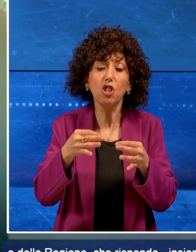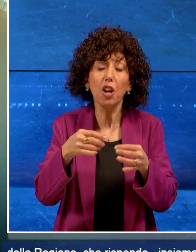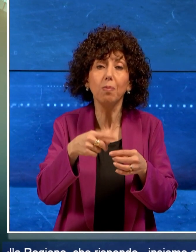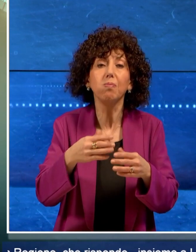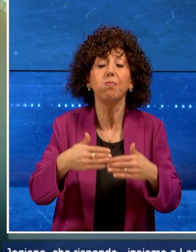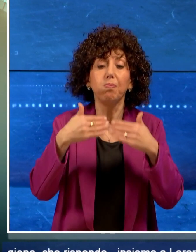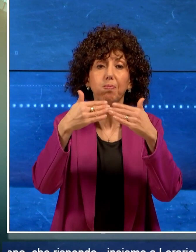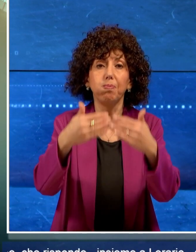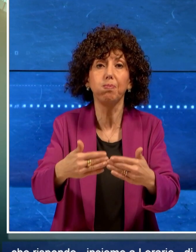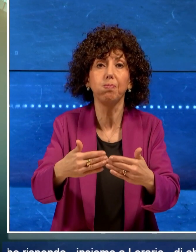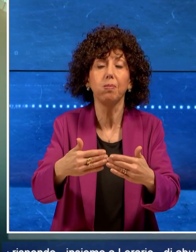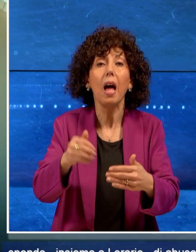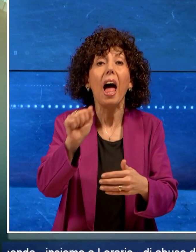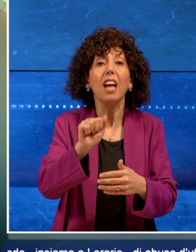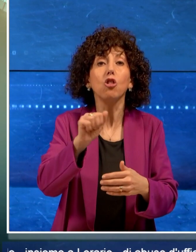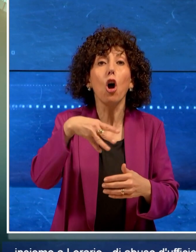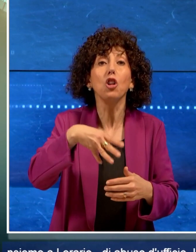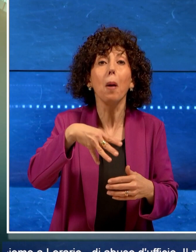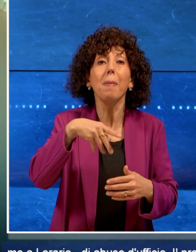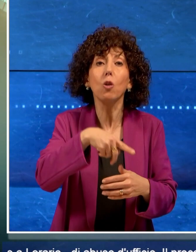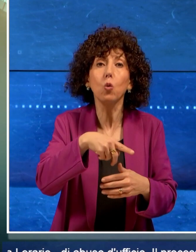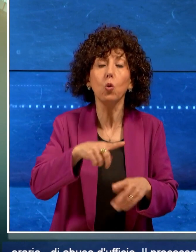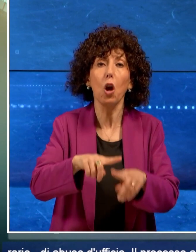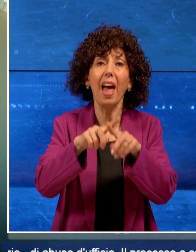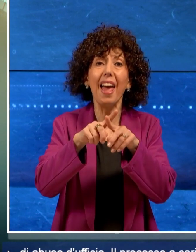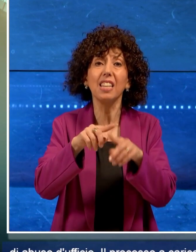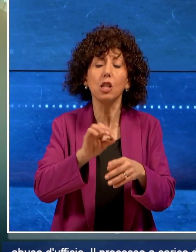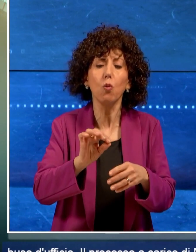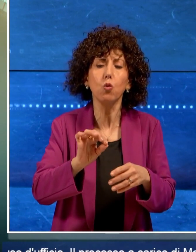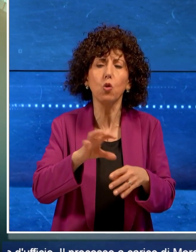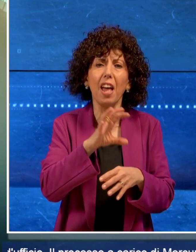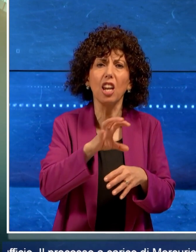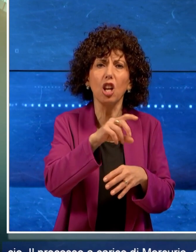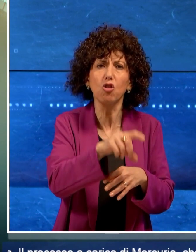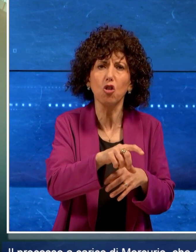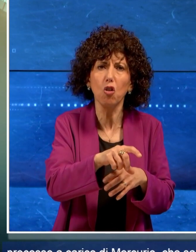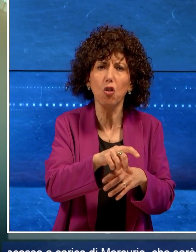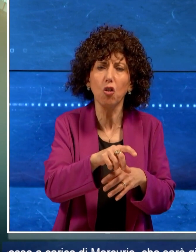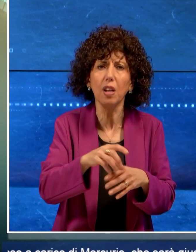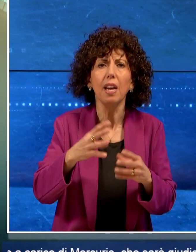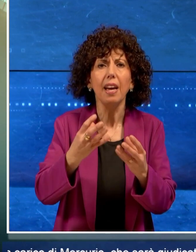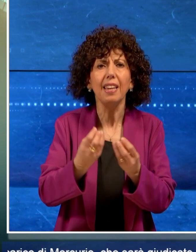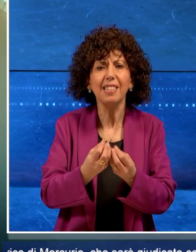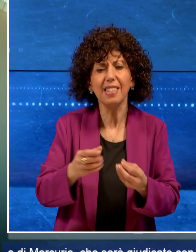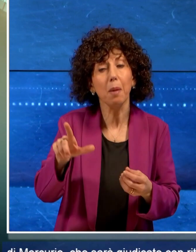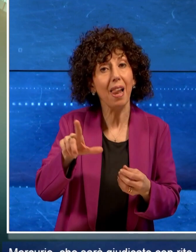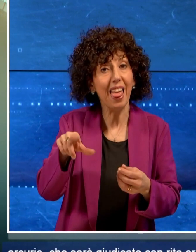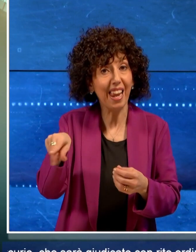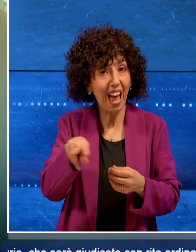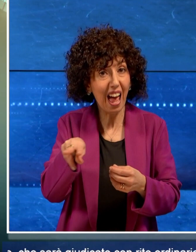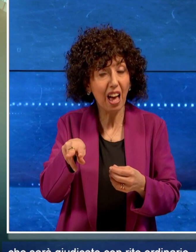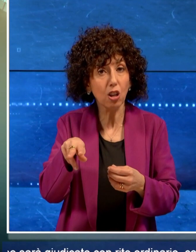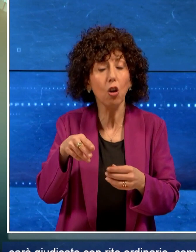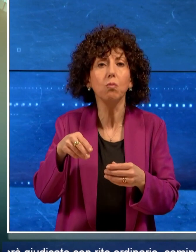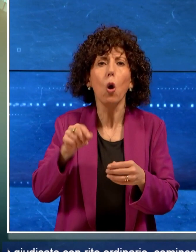giudizio Antonio Mercurio, ex funzionario della Regione che risponde insieme all'erario di